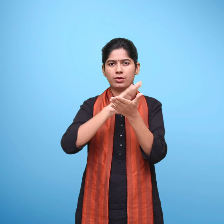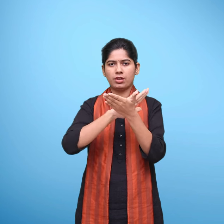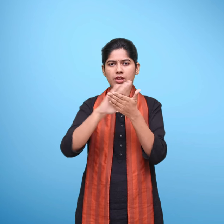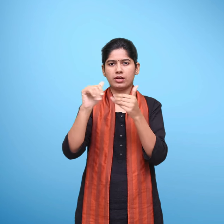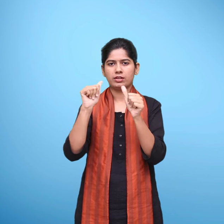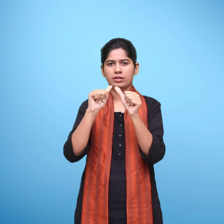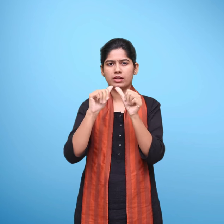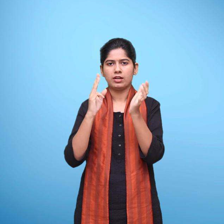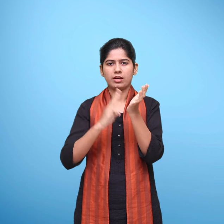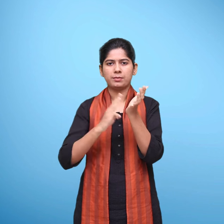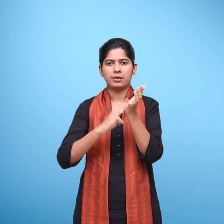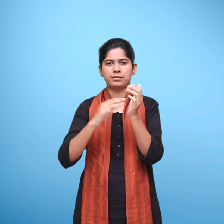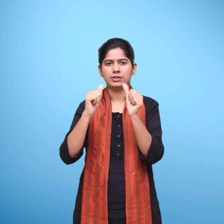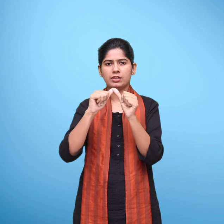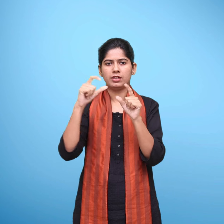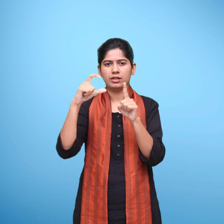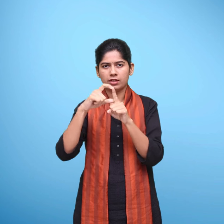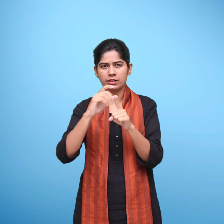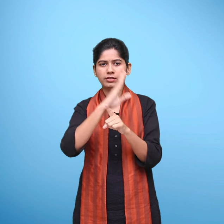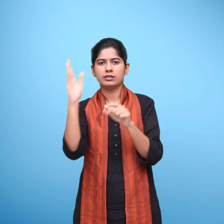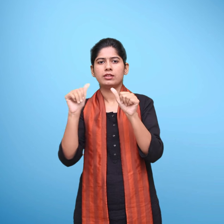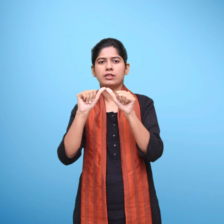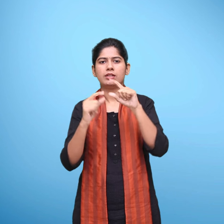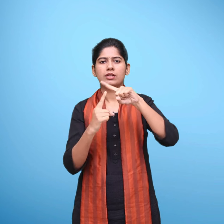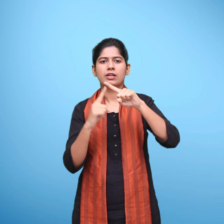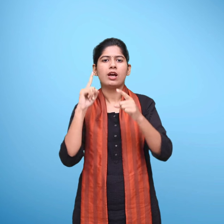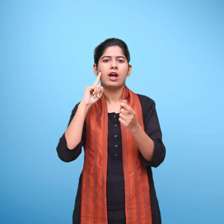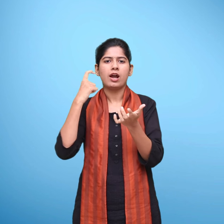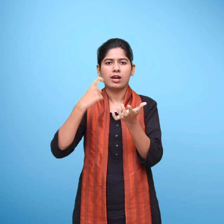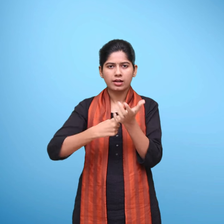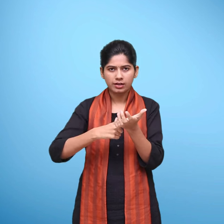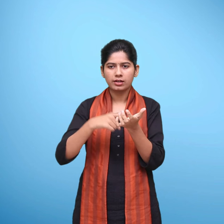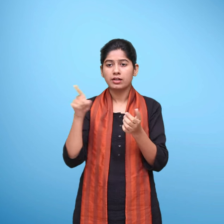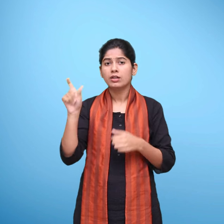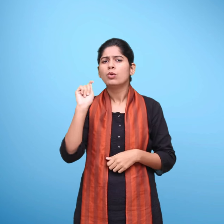तरुन कुमार नूंगिया एवं मोहम्मद आतिर, ग्राफिक डिजाइनर